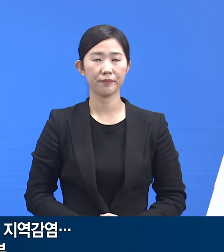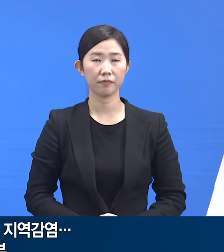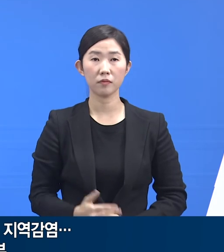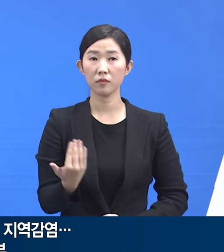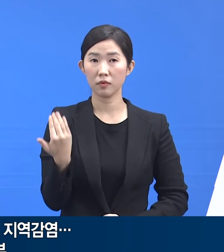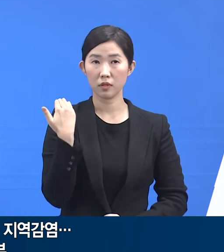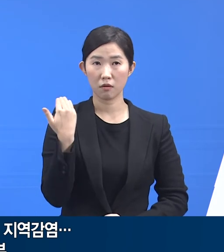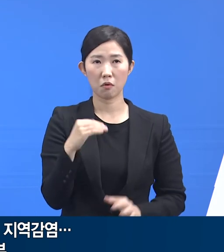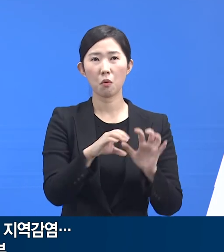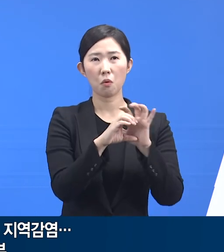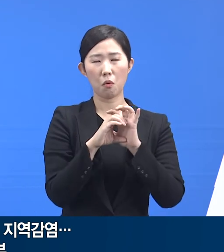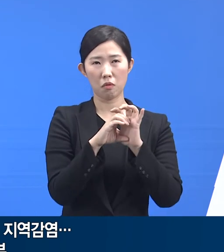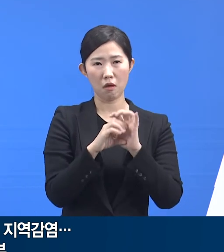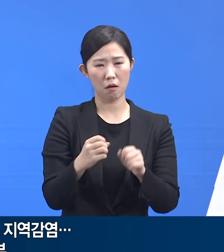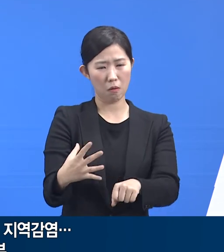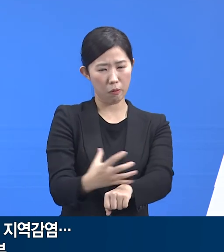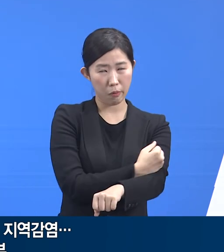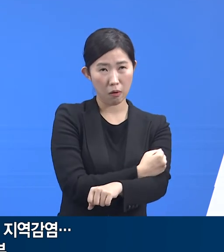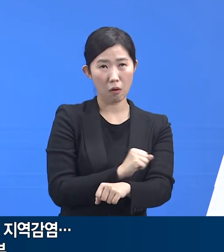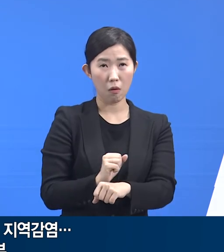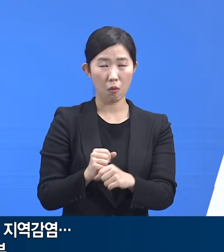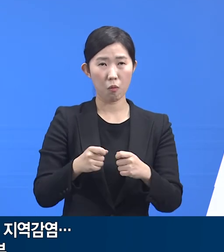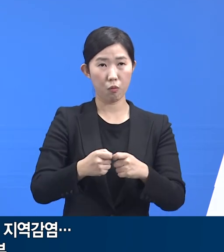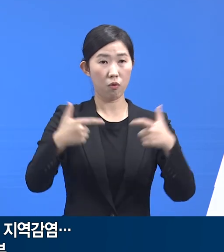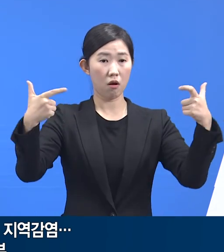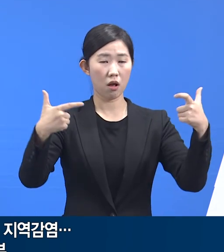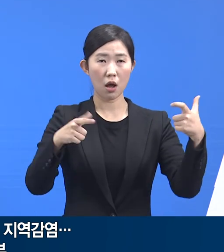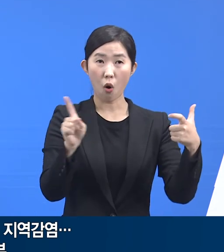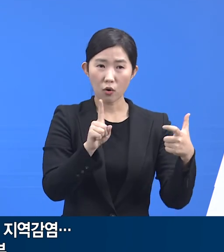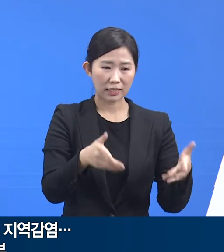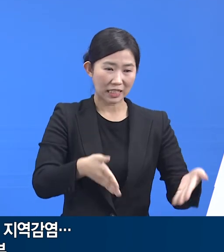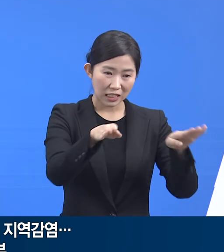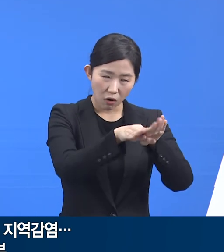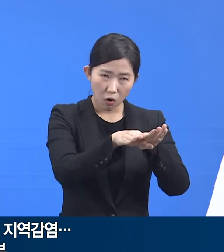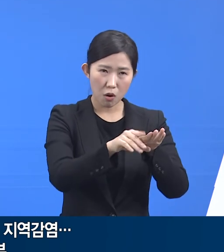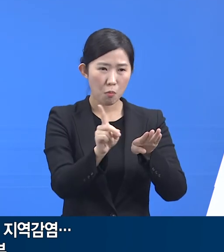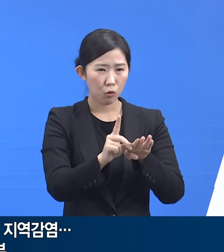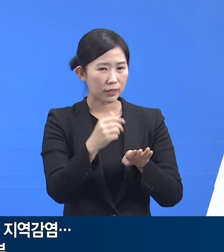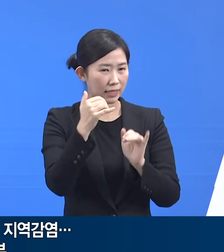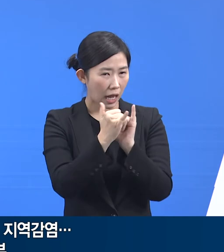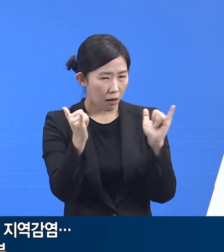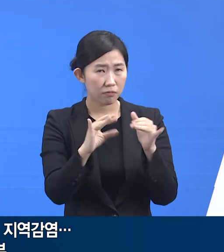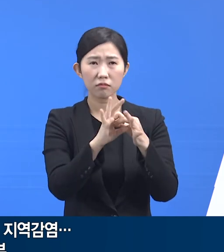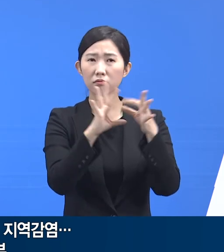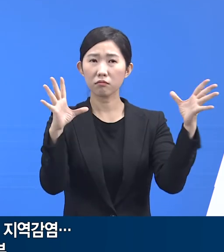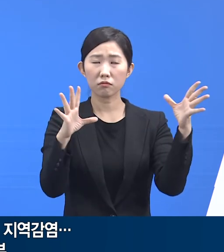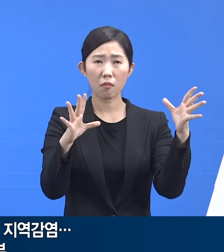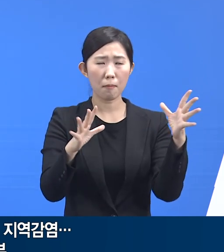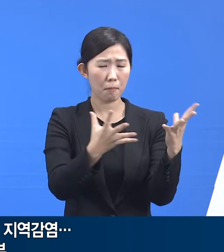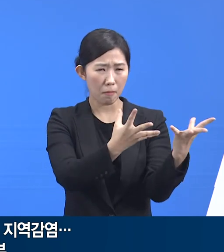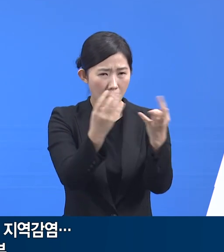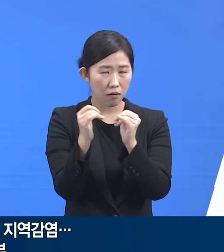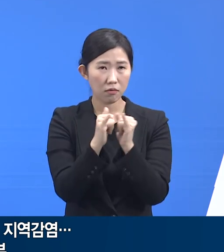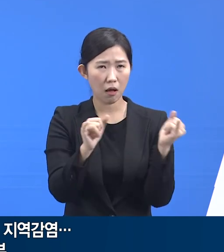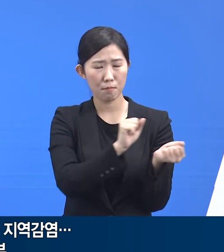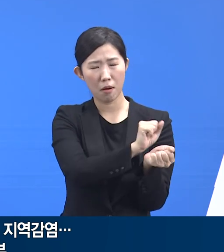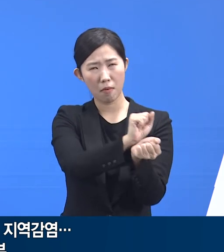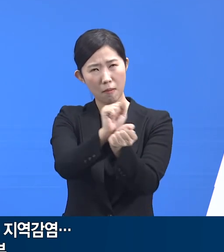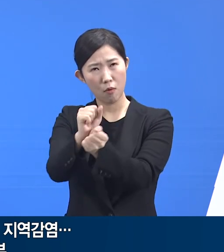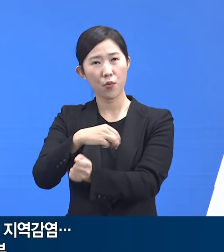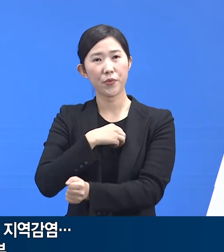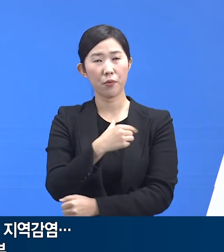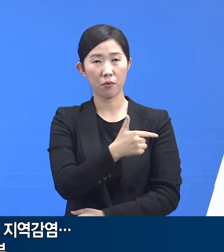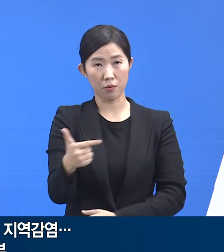최근에 코로나19 확산세는 특정 시설 대상을 구분하지 않고 불특정 다수에 의해 발생하는 지역감염입니다.